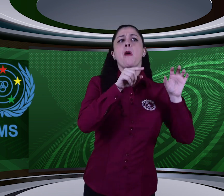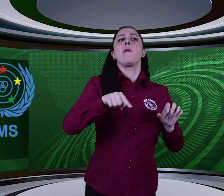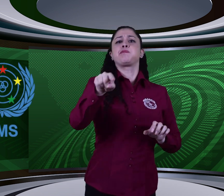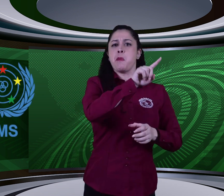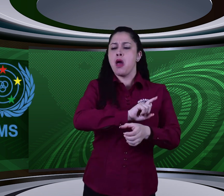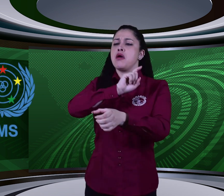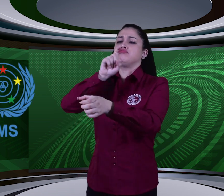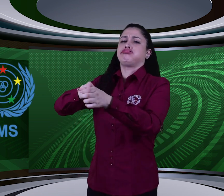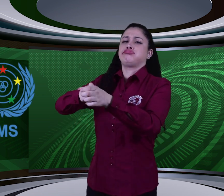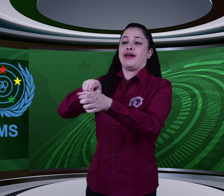otros países del mundo.